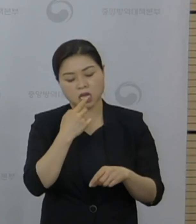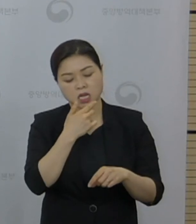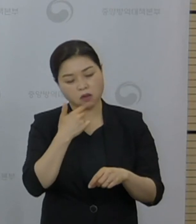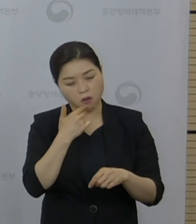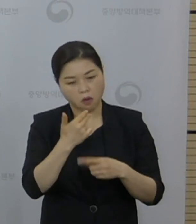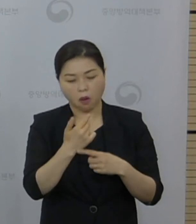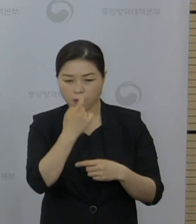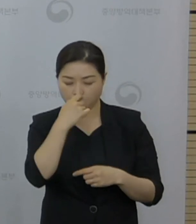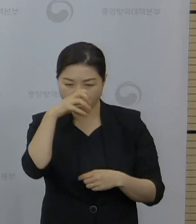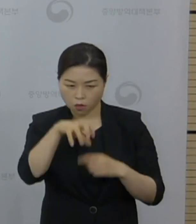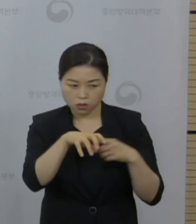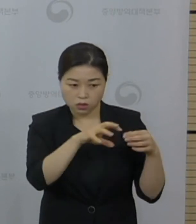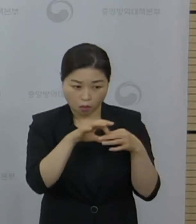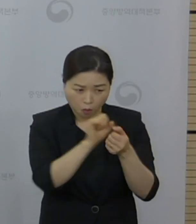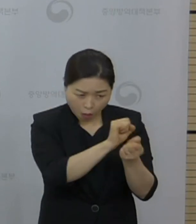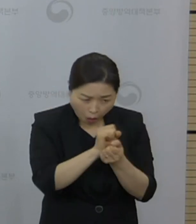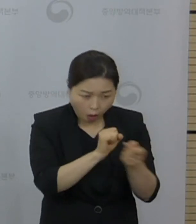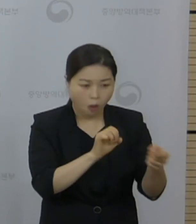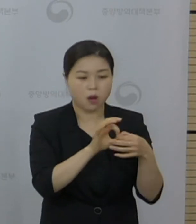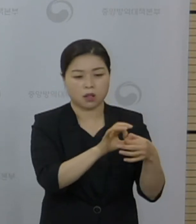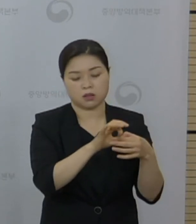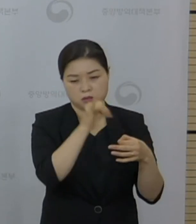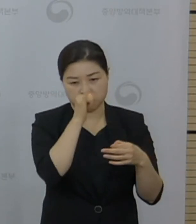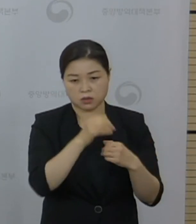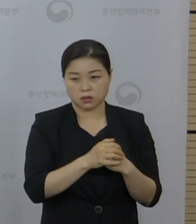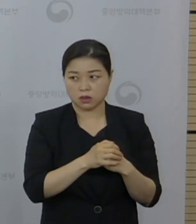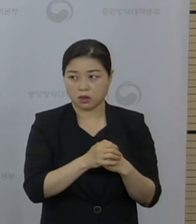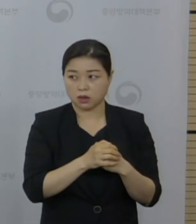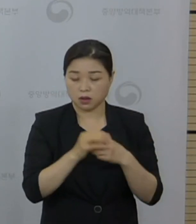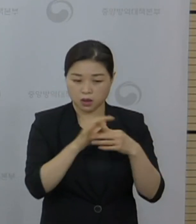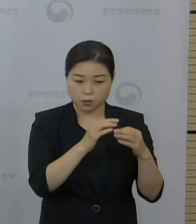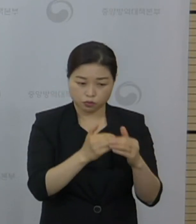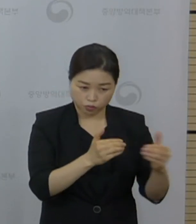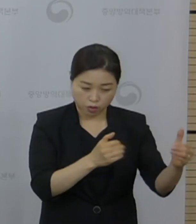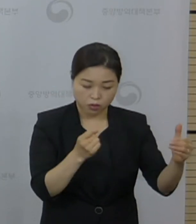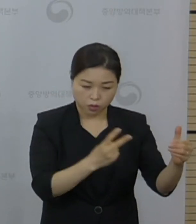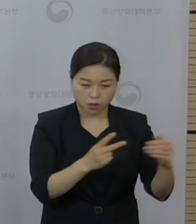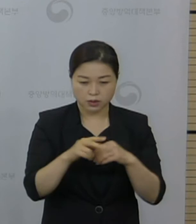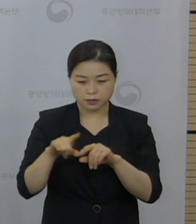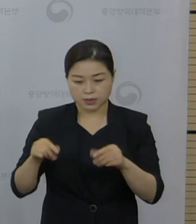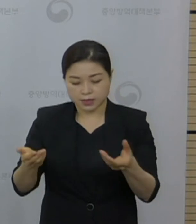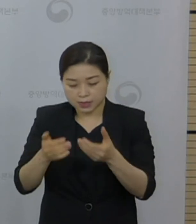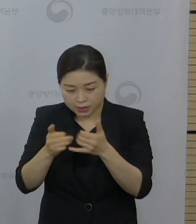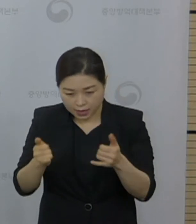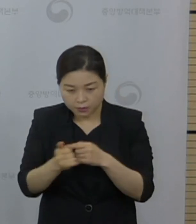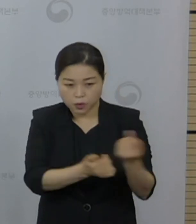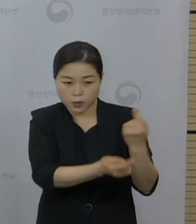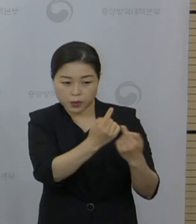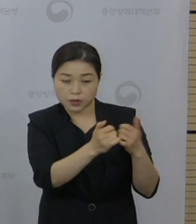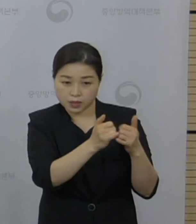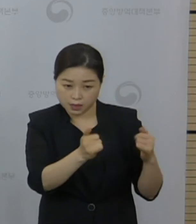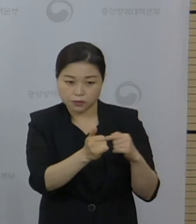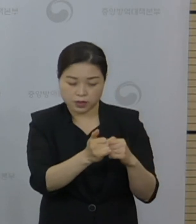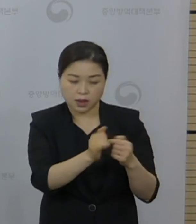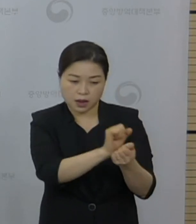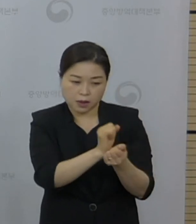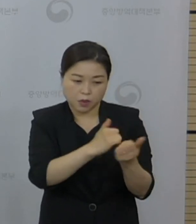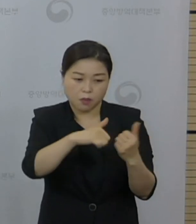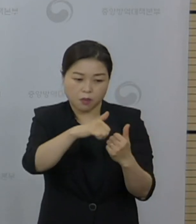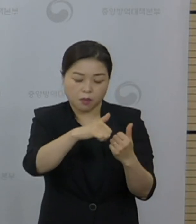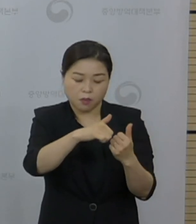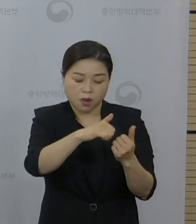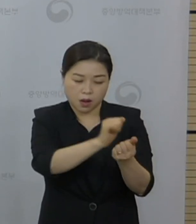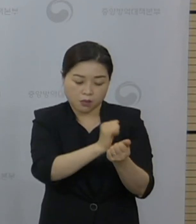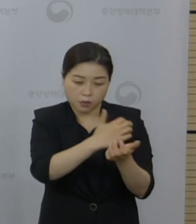연관성이 확인이 됐는데 감염 순서 그리고 음식점 내 종사자와 이용자의 감염 현황 등 역학조사가 된